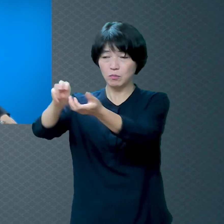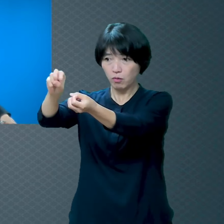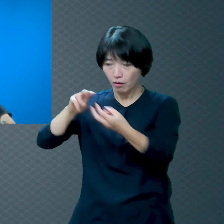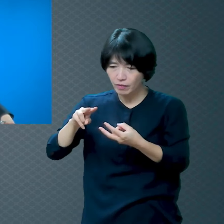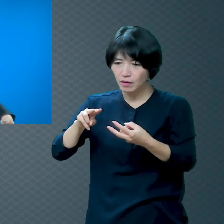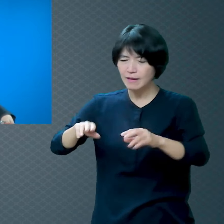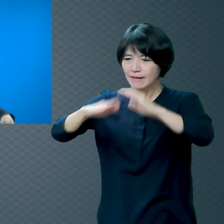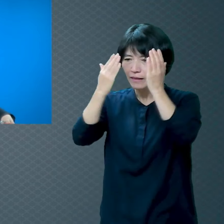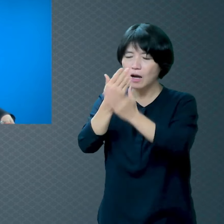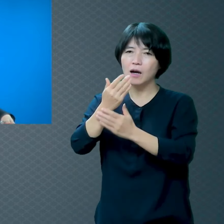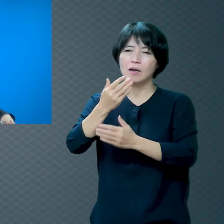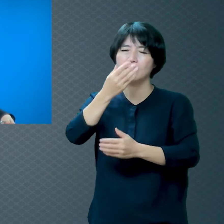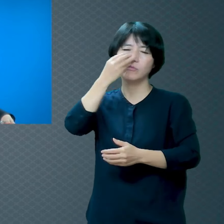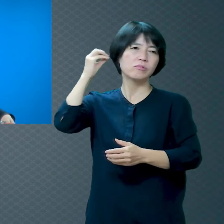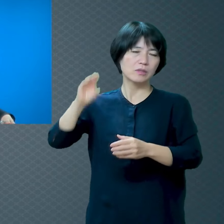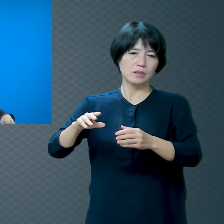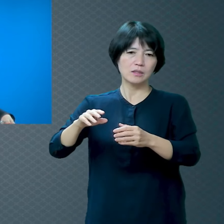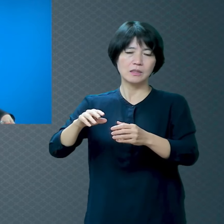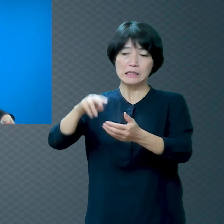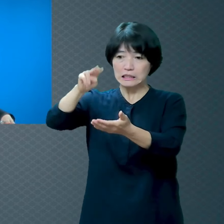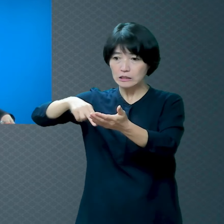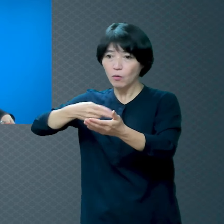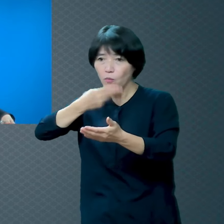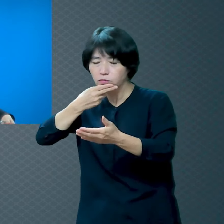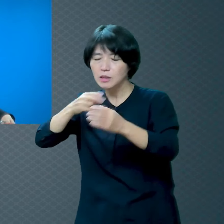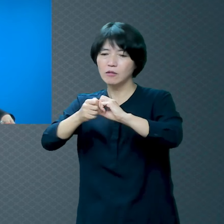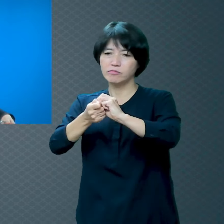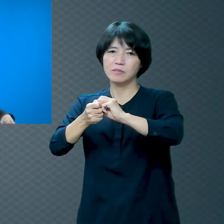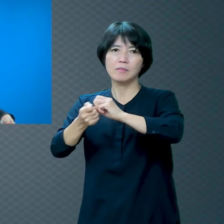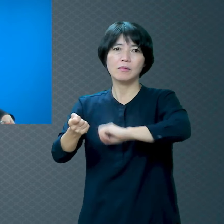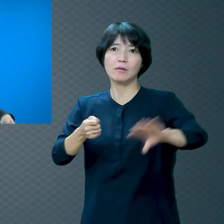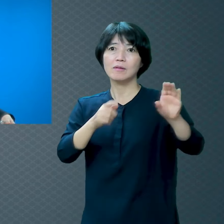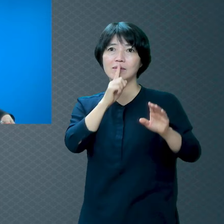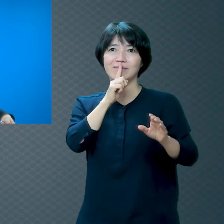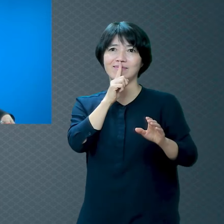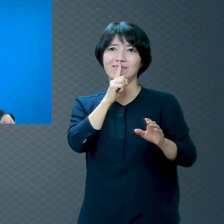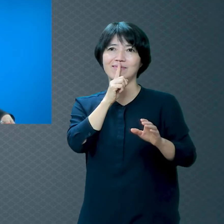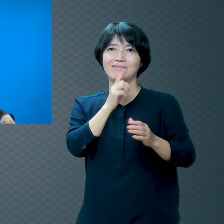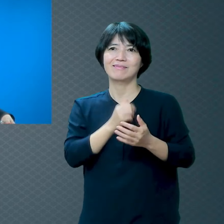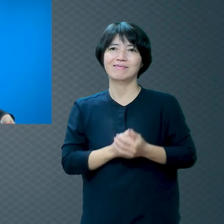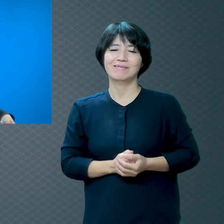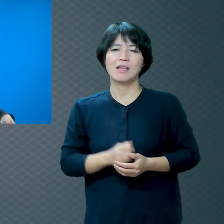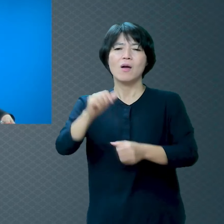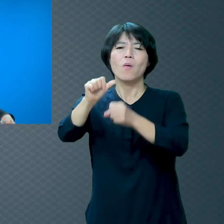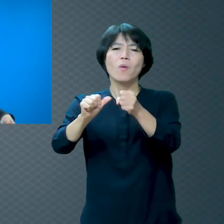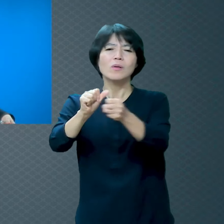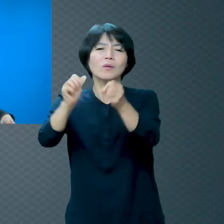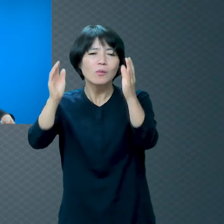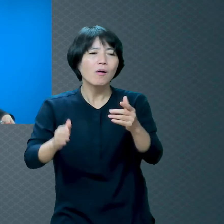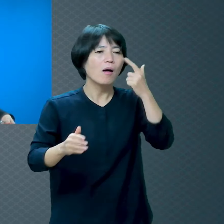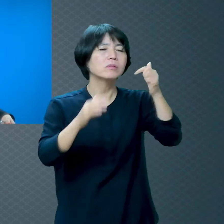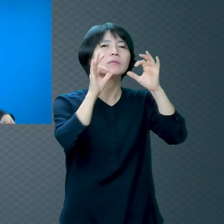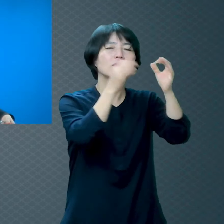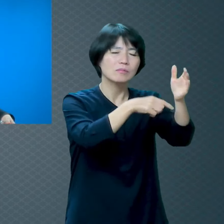썼는데 무슨 내용인지도 안 보고 그냥 찢어버렸다는 게 5년 걸렸거든요